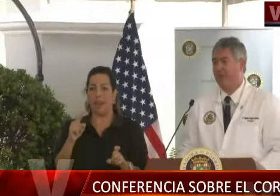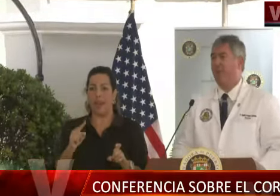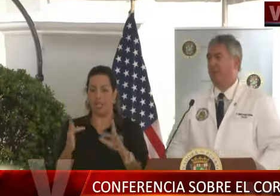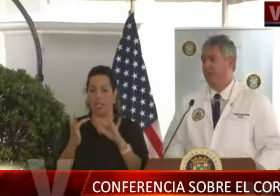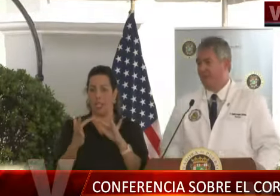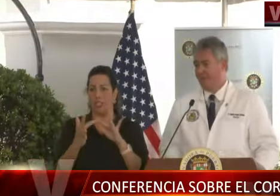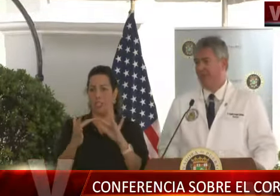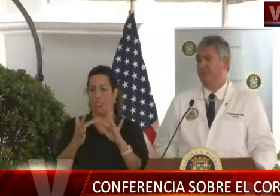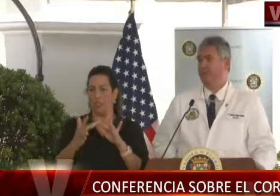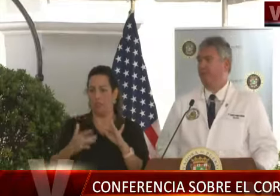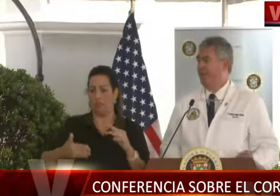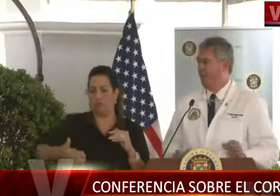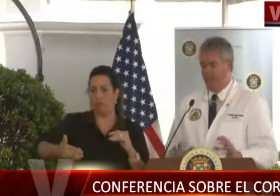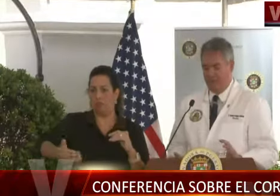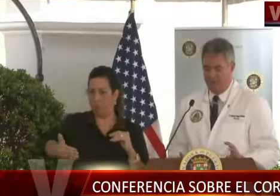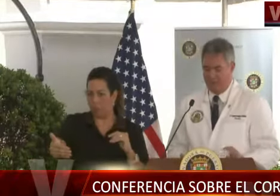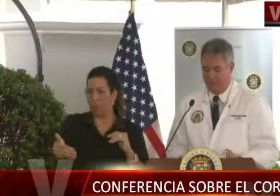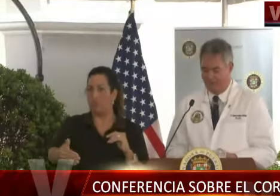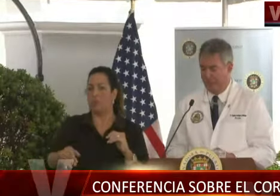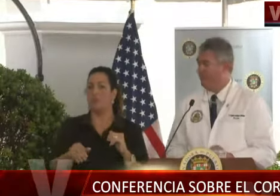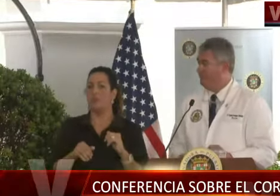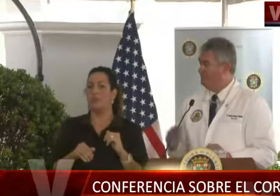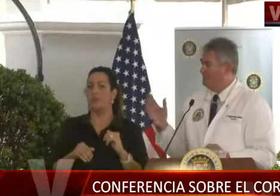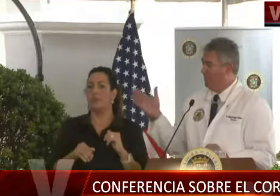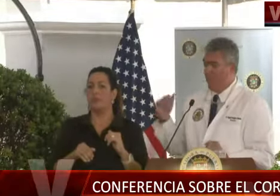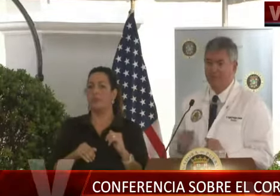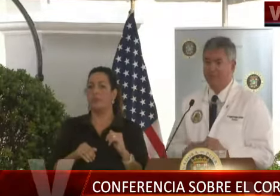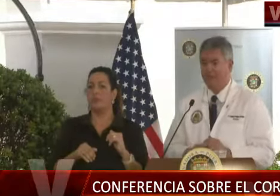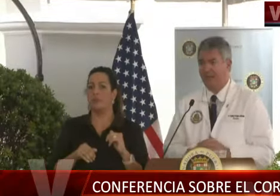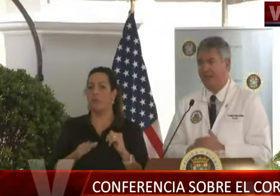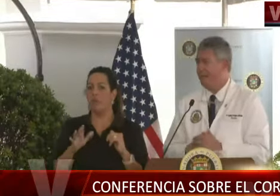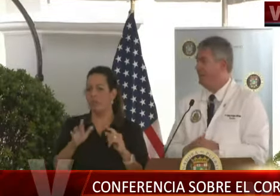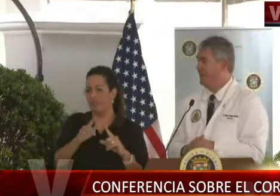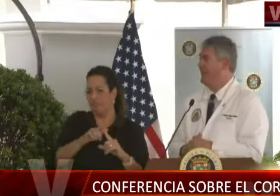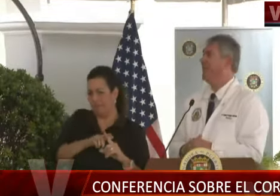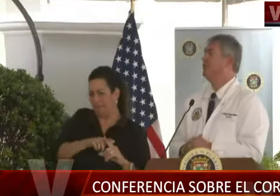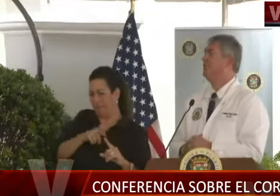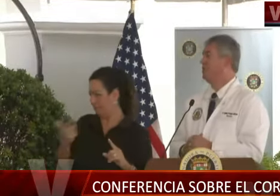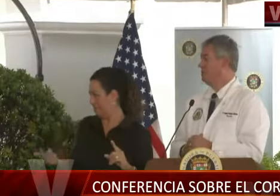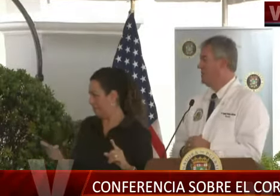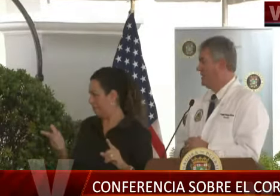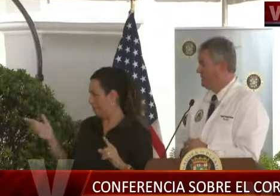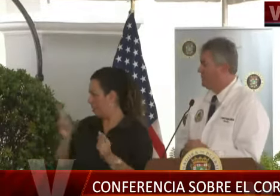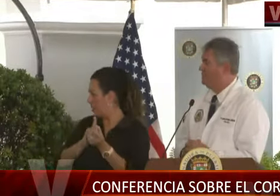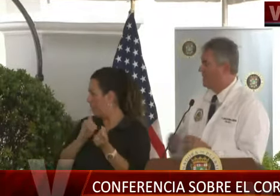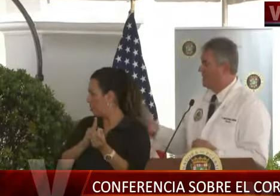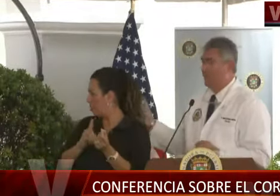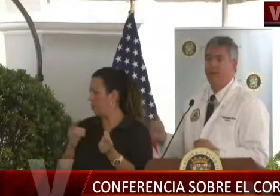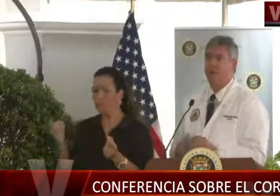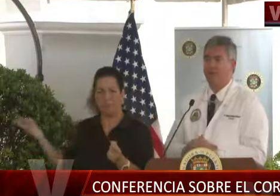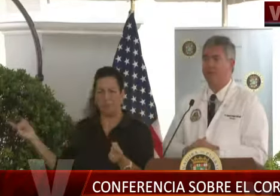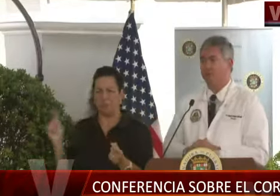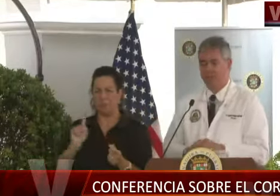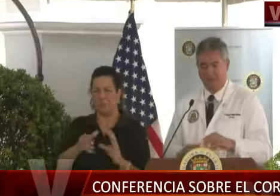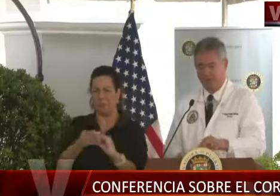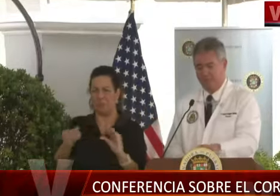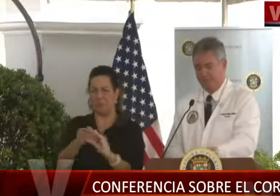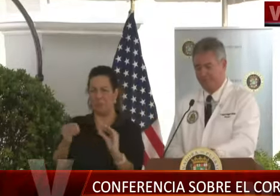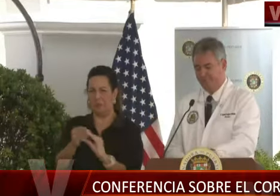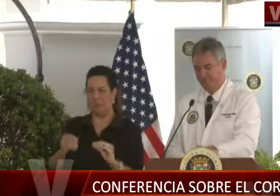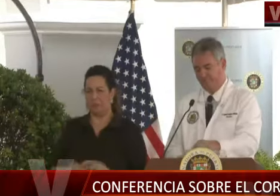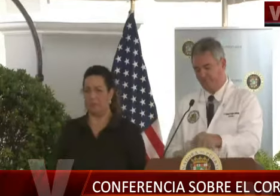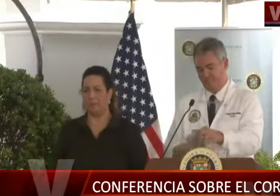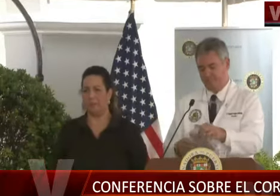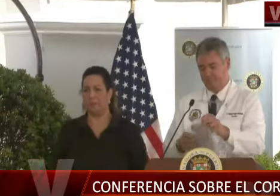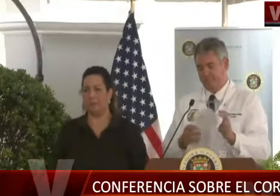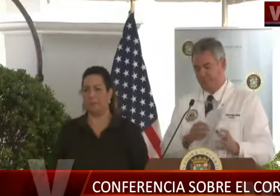tracing y para la prevalencia, y voy a pasarles de inmediato al doctor Santiago Abagur para que le comente sobre el resto.